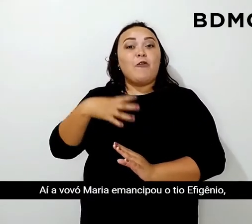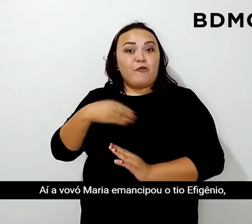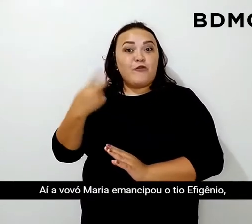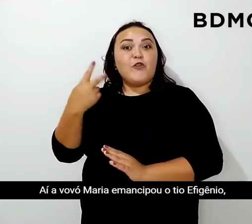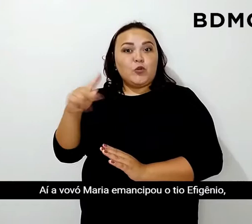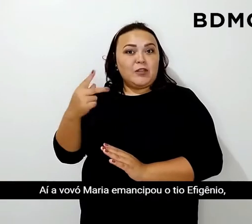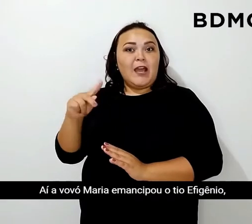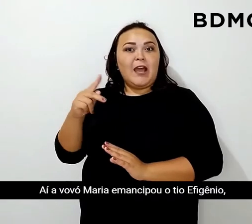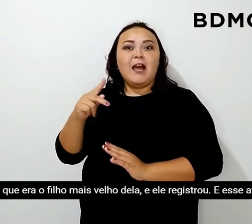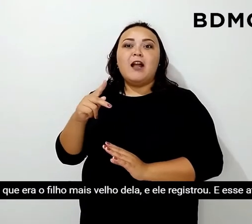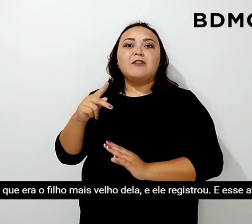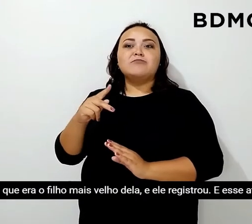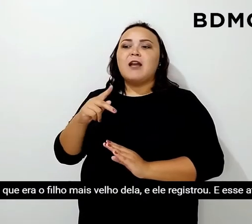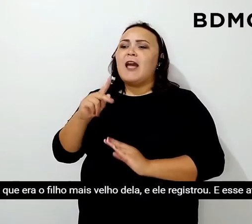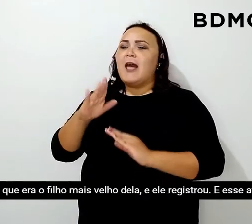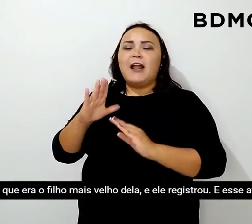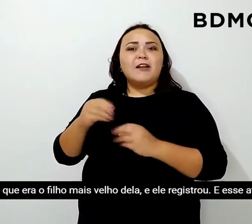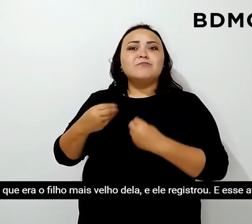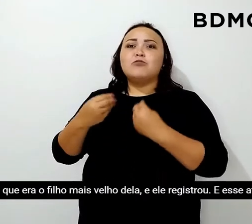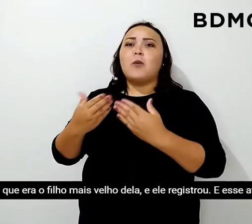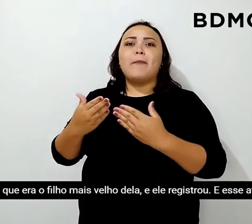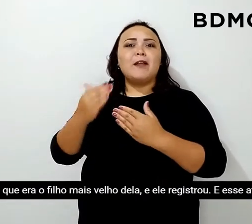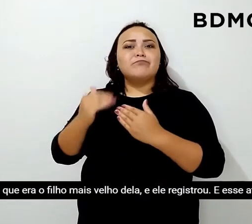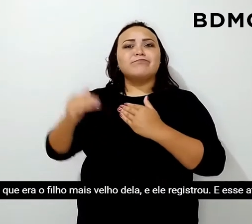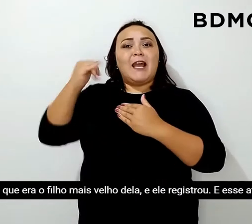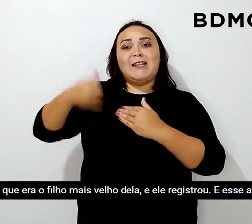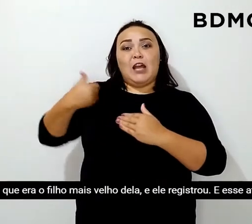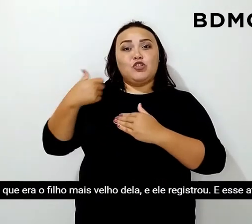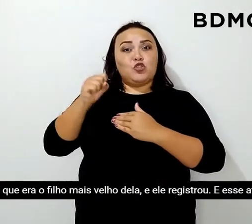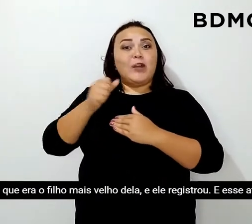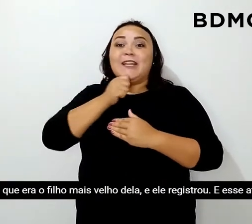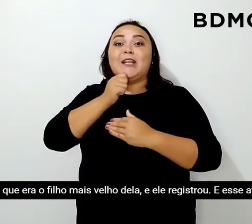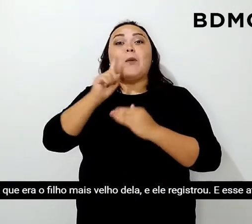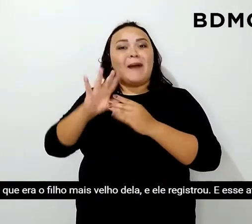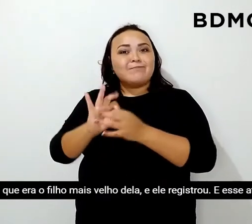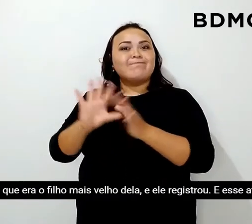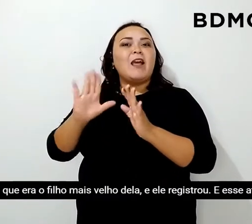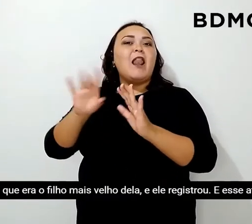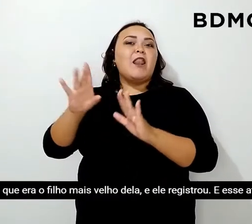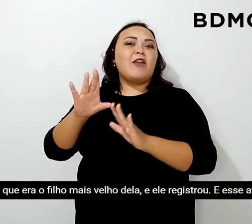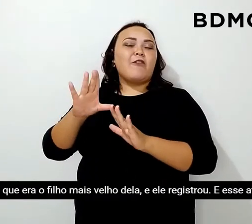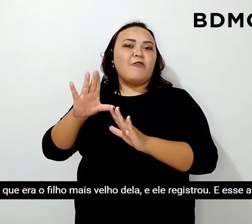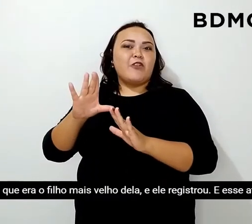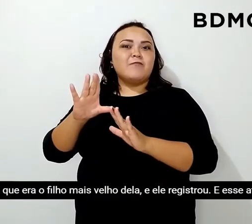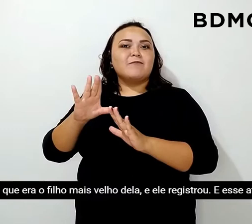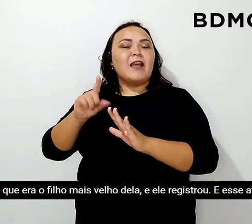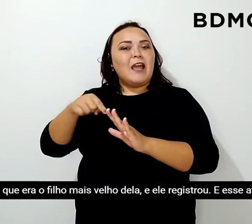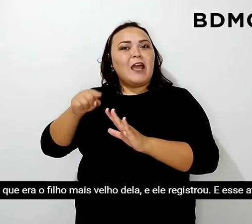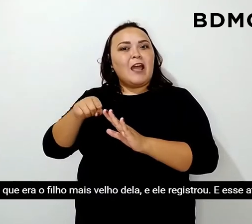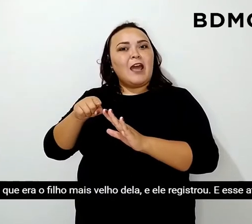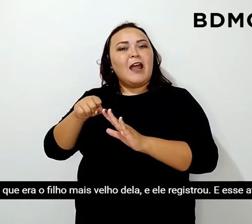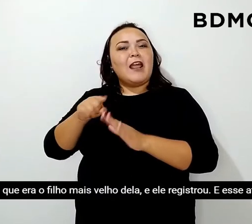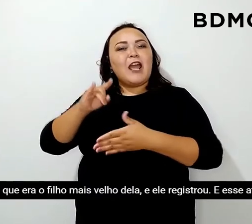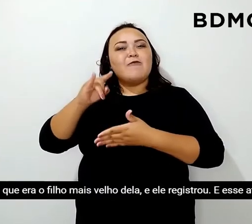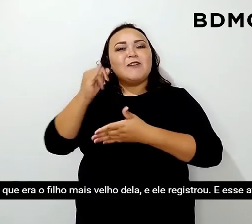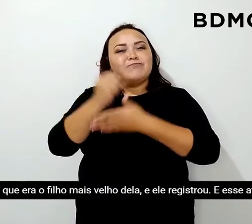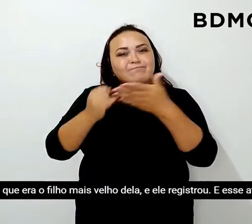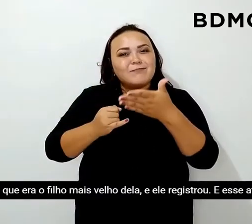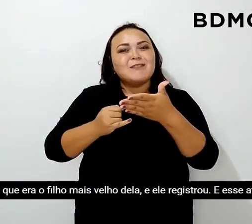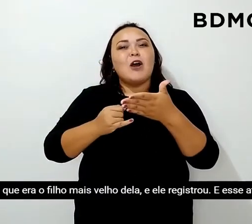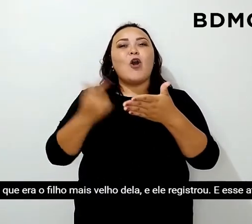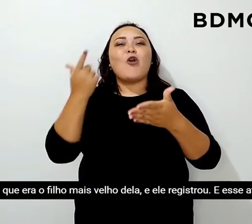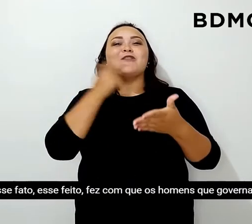emancipou a Tia Efigênia, que era o filho mais velho dela, e ele registrou a guarda. E esse